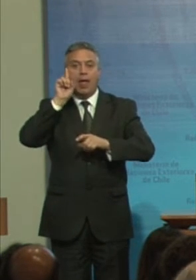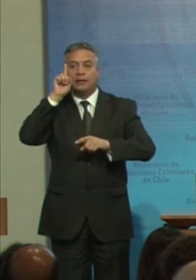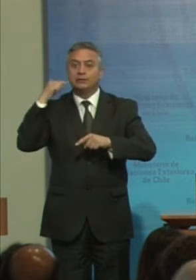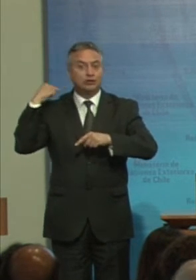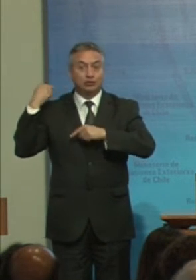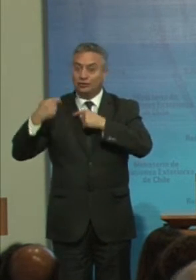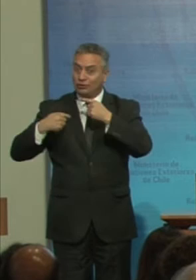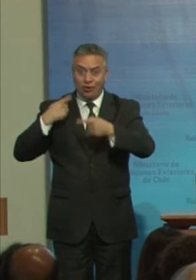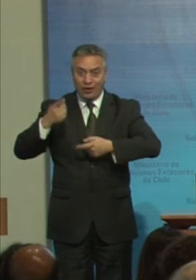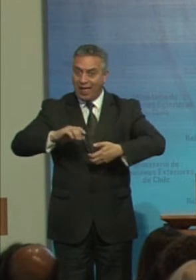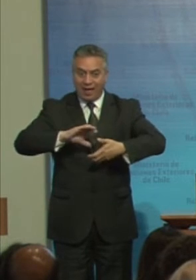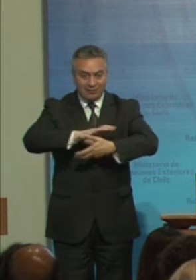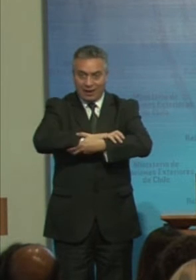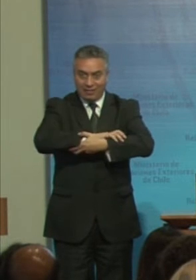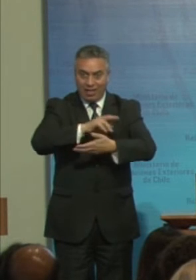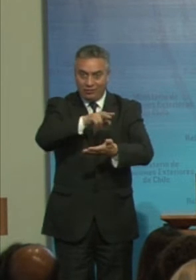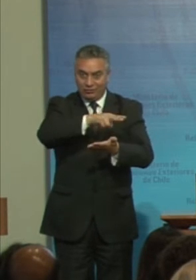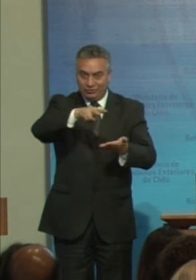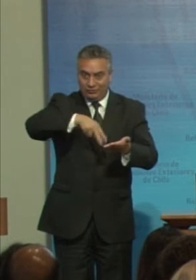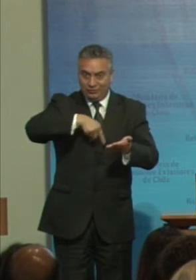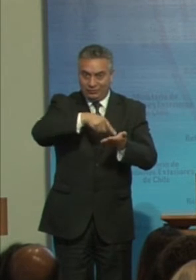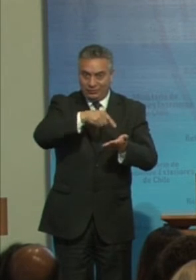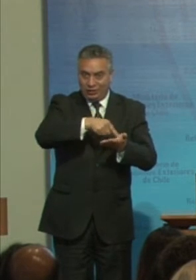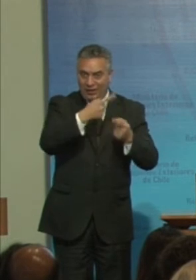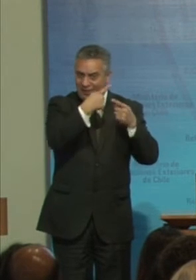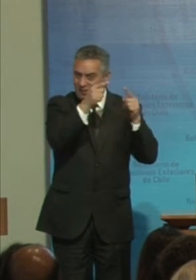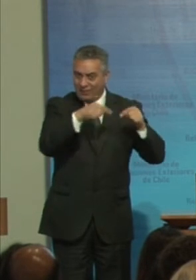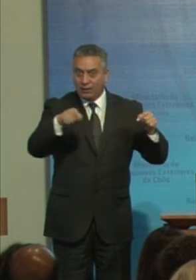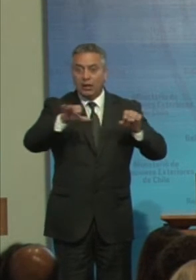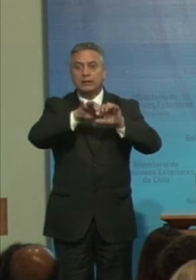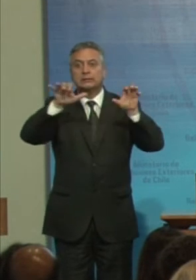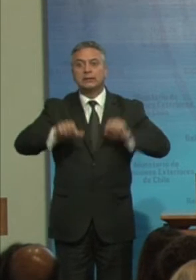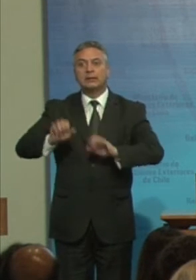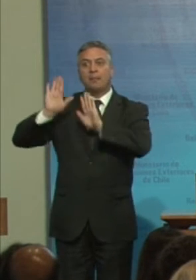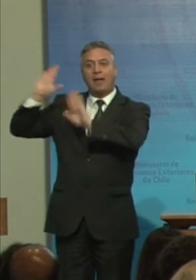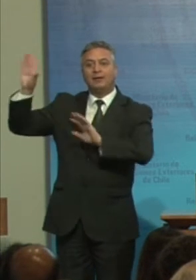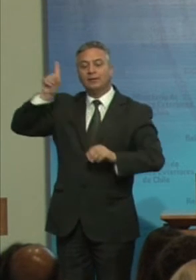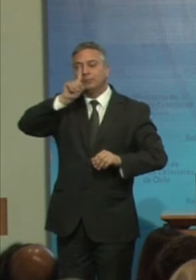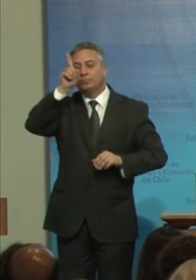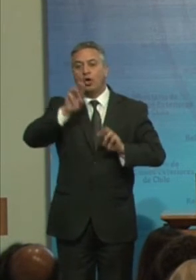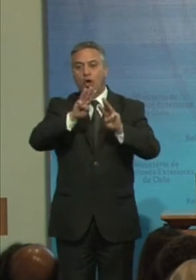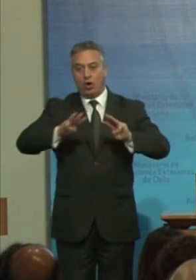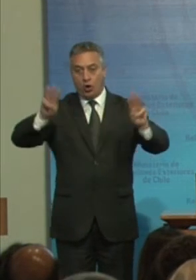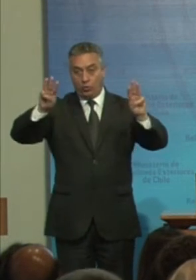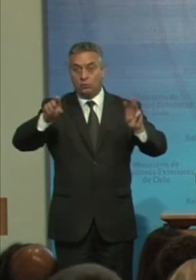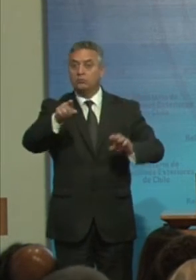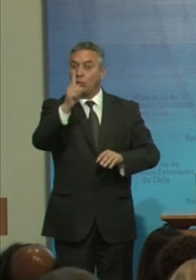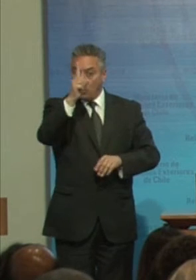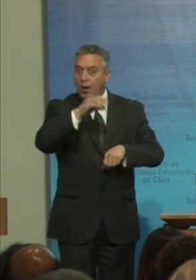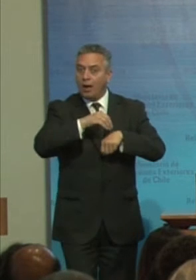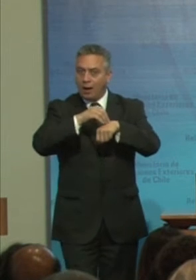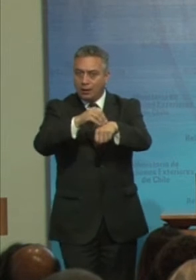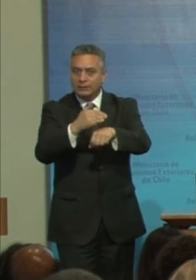tratados Internacionales De derechos humanos Del sistema De Naciones Unidas Dato reitero No menor